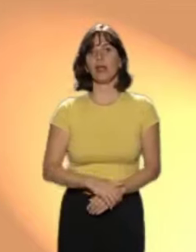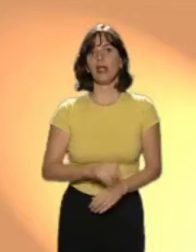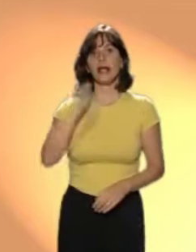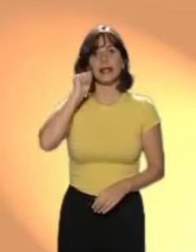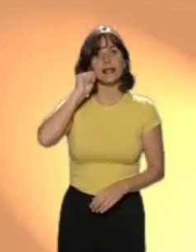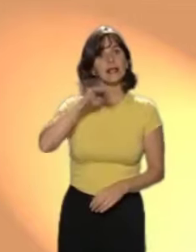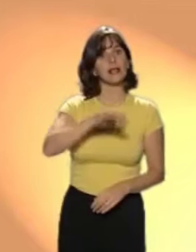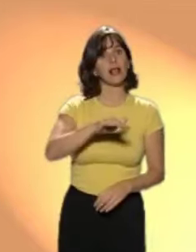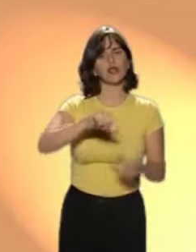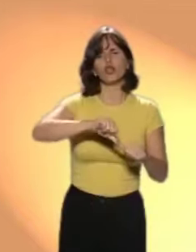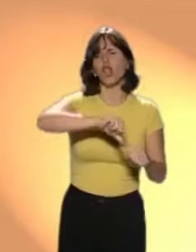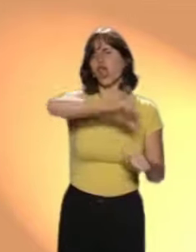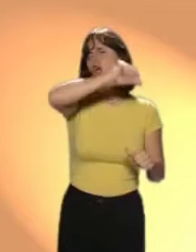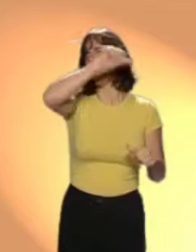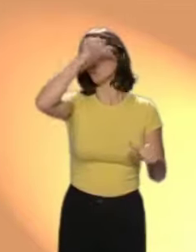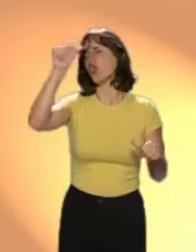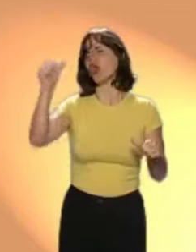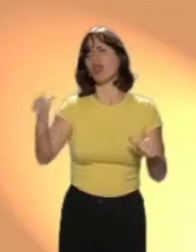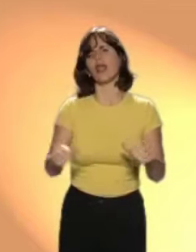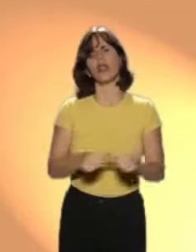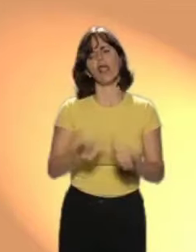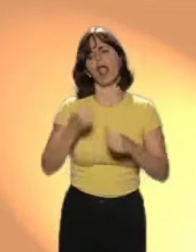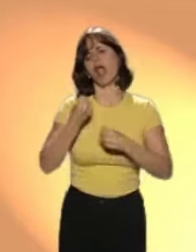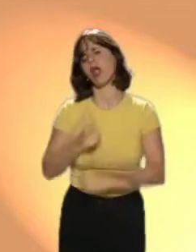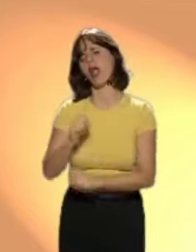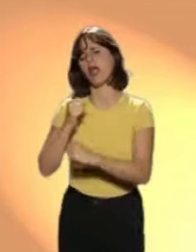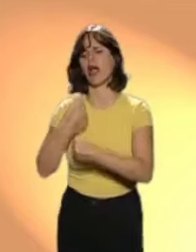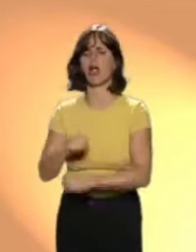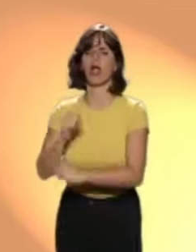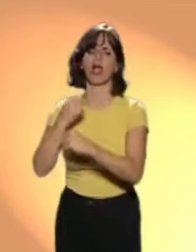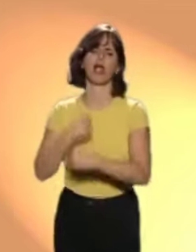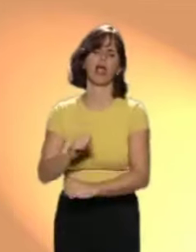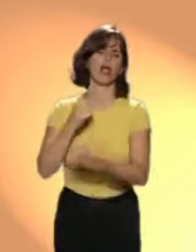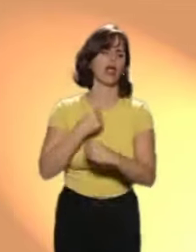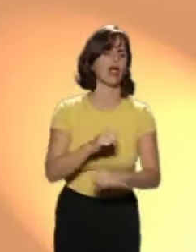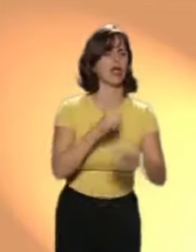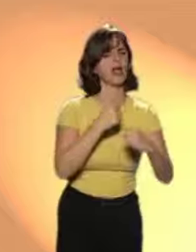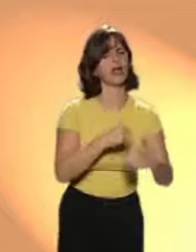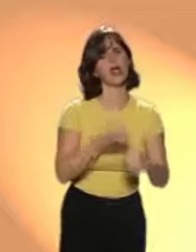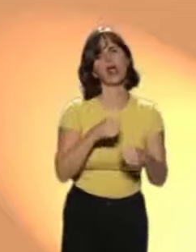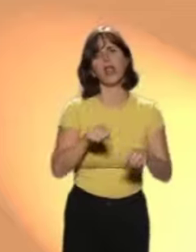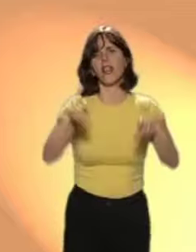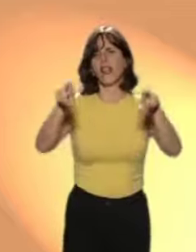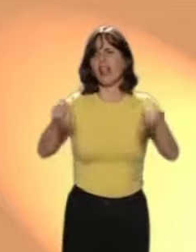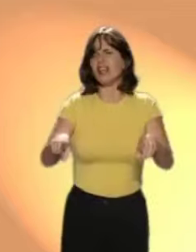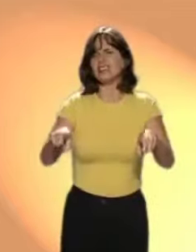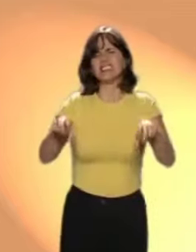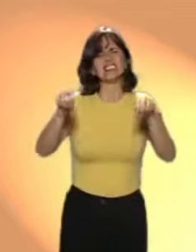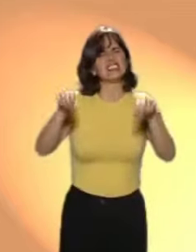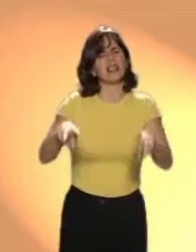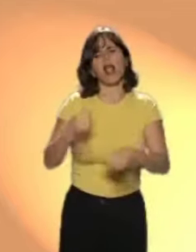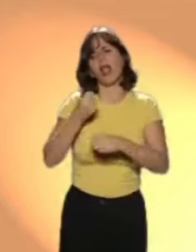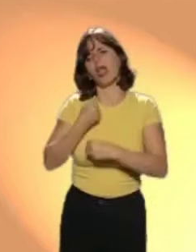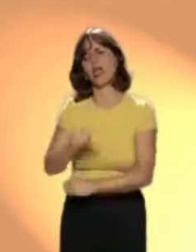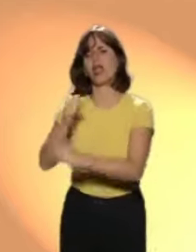Los niños estaban muy asustados. La niña se pasaba todo el día limpiando la casa,